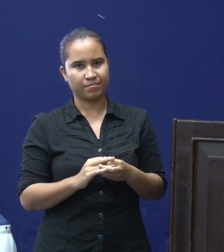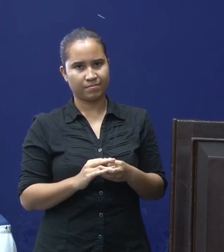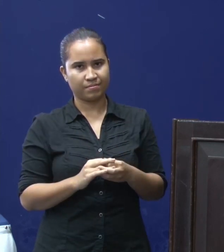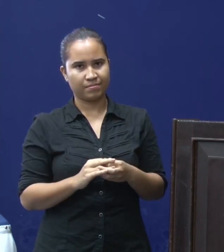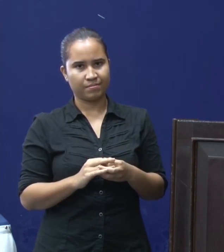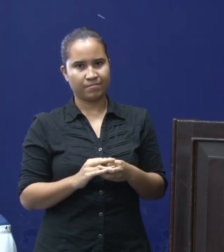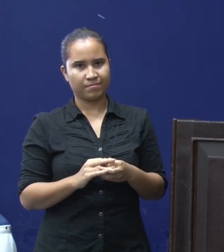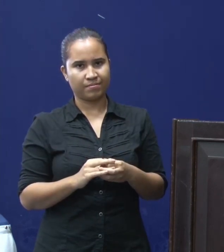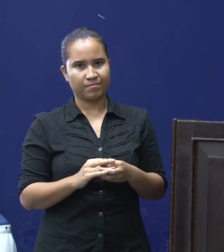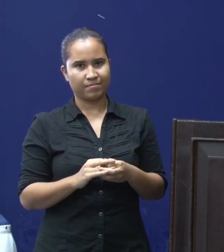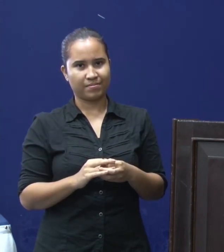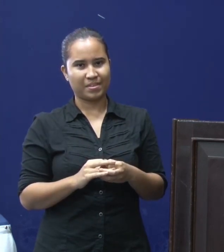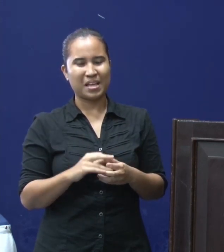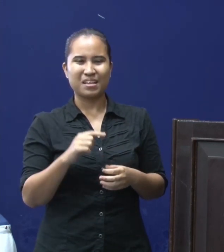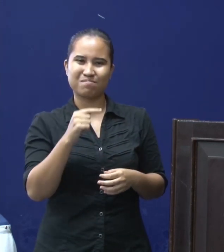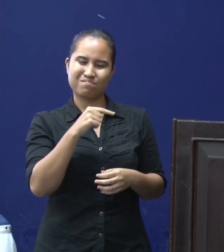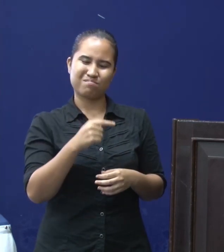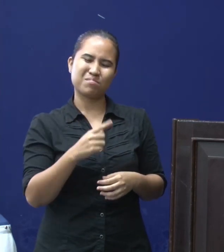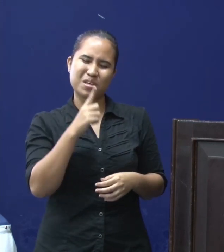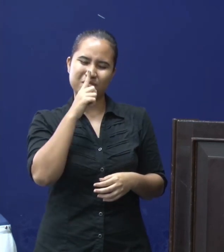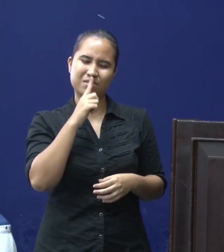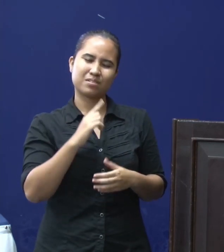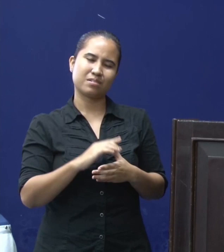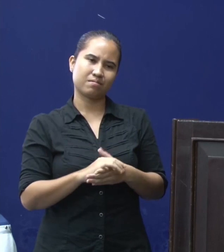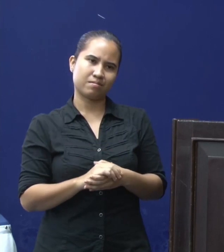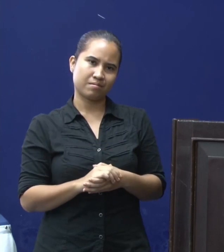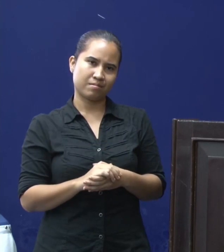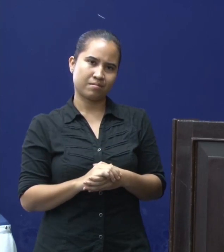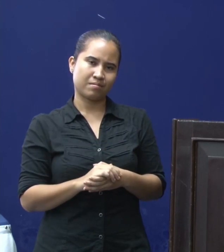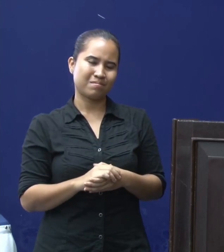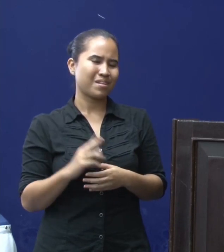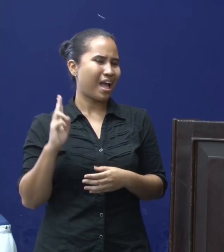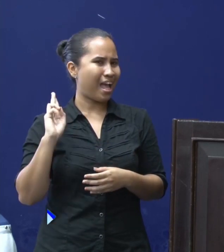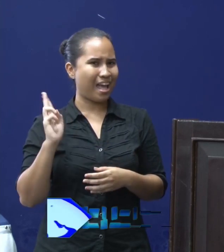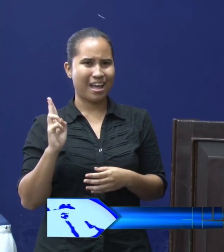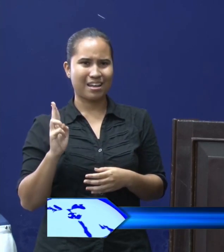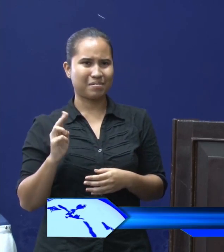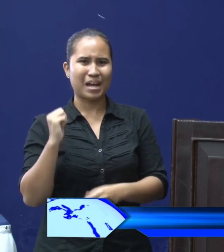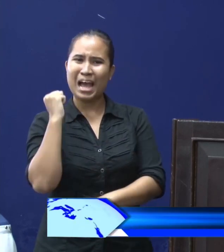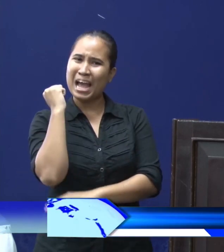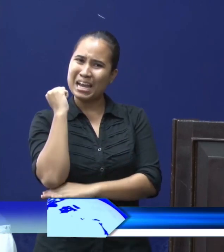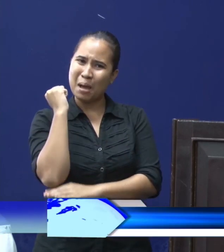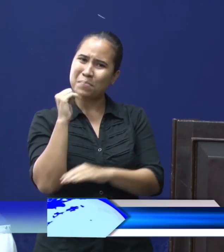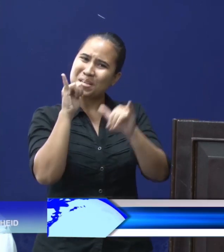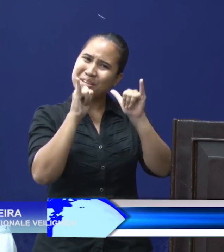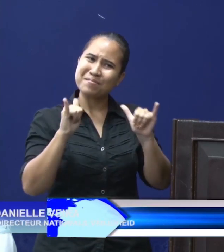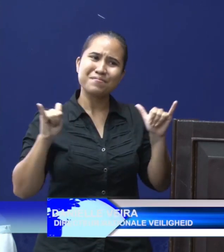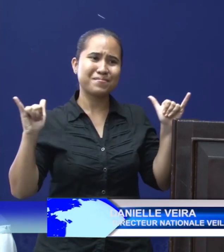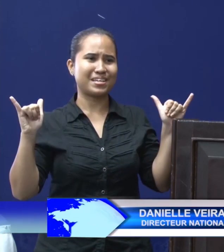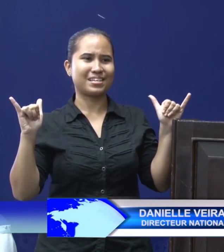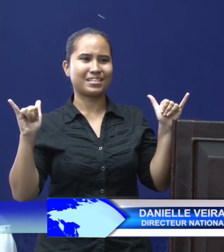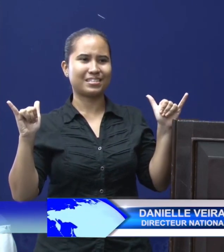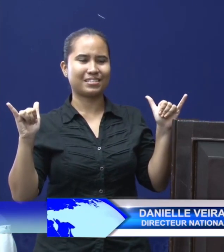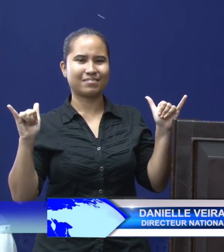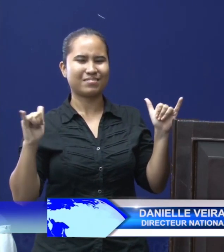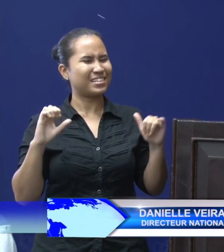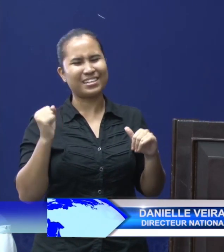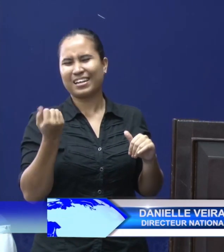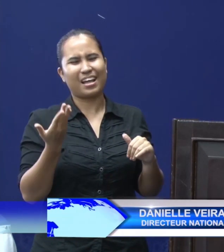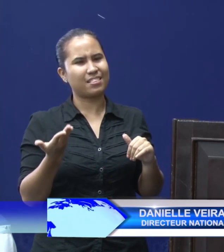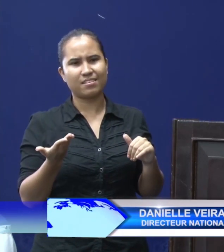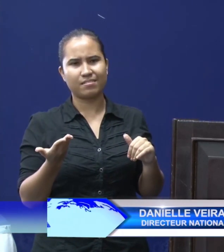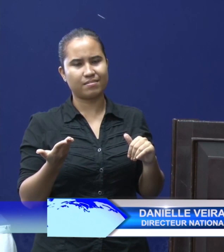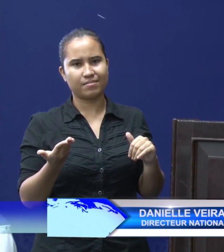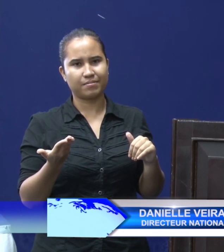Ik ben er even stil van. Echt waar. Grapjes te killapartie. Grapjes op